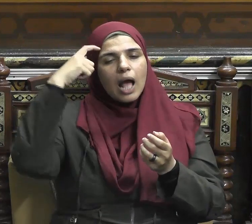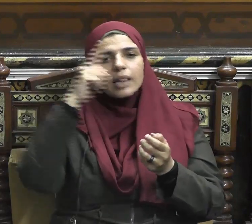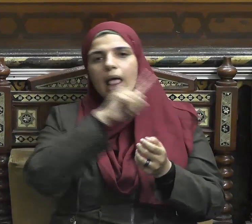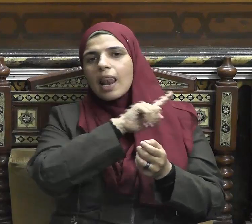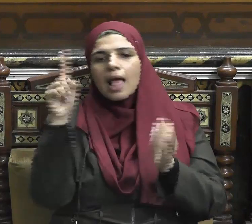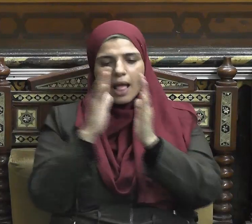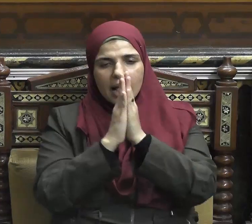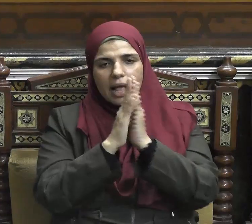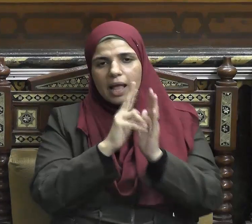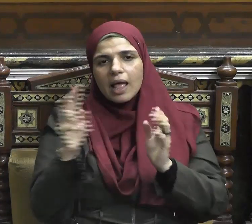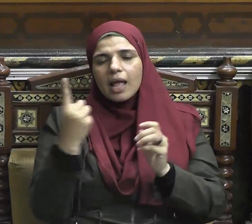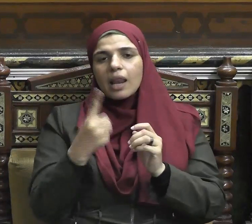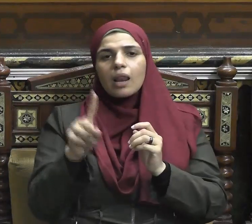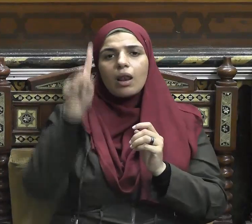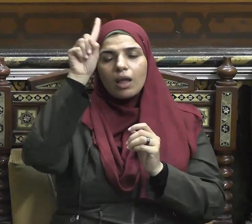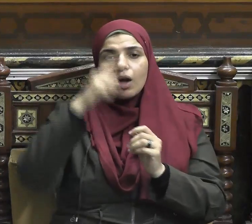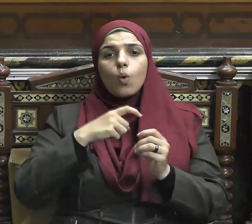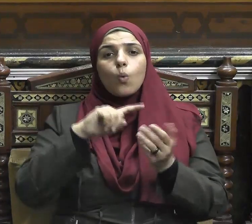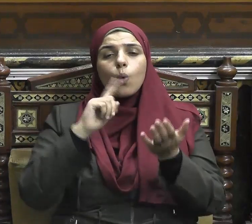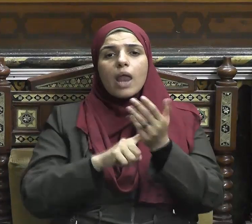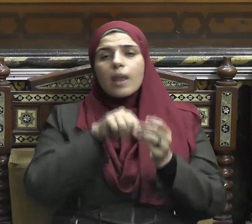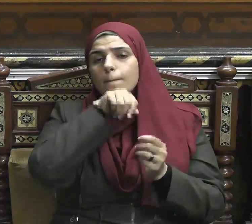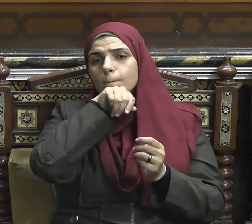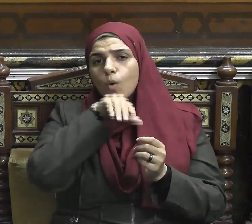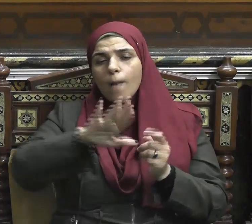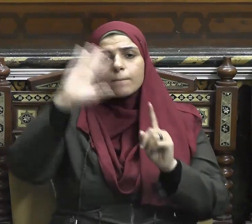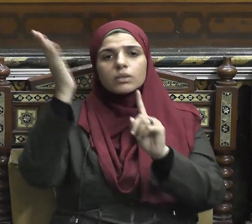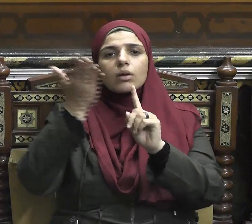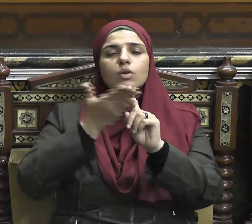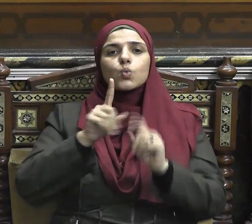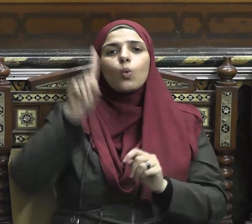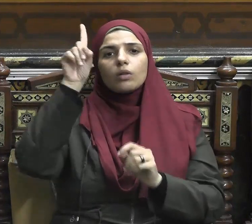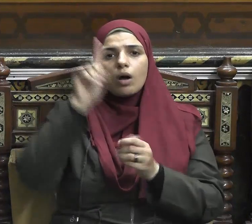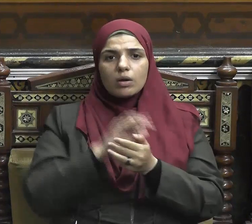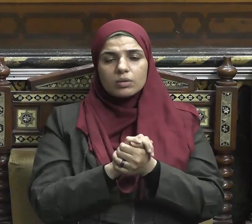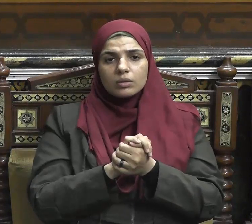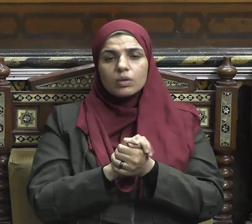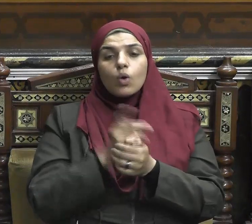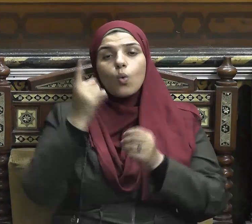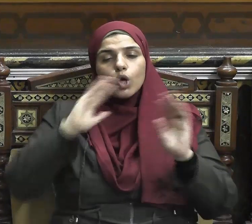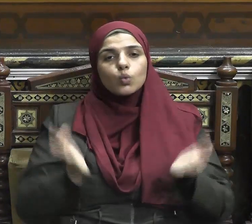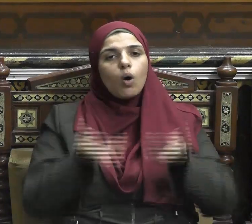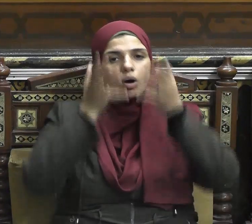حين سأل النبي صلى الله عليه وسلم قائلا يا محمد